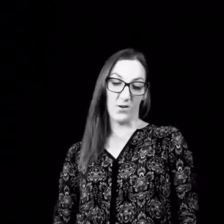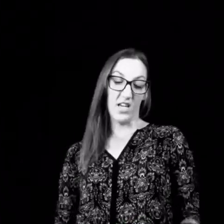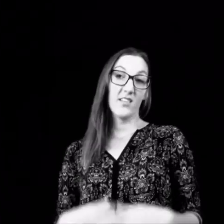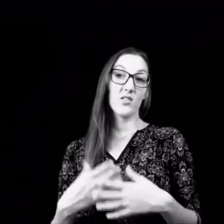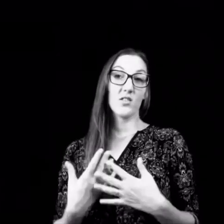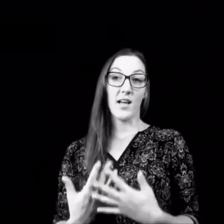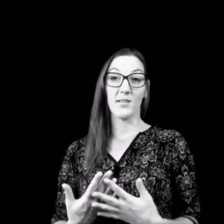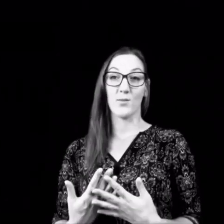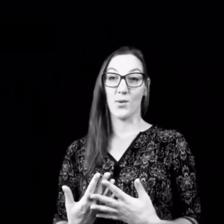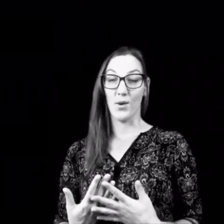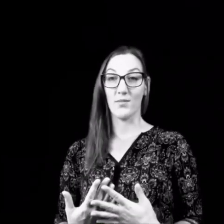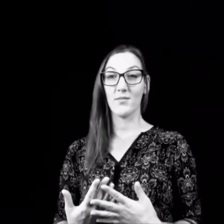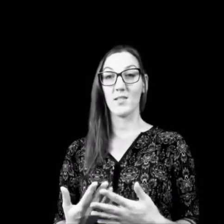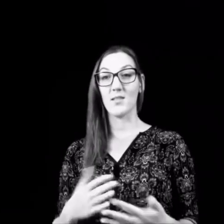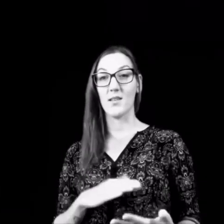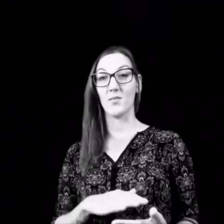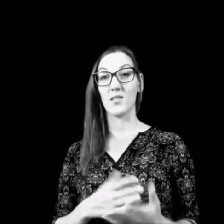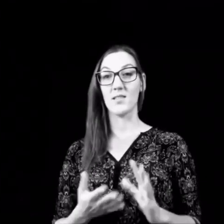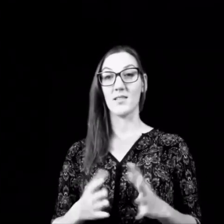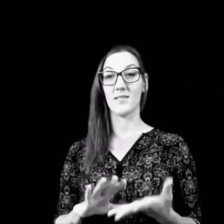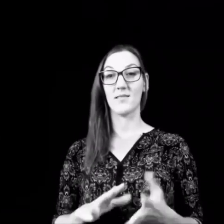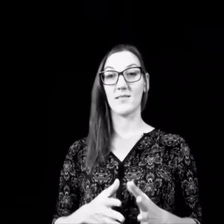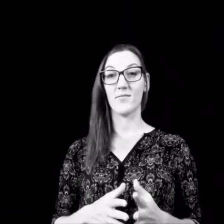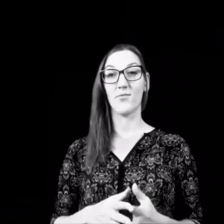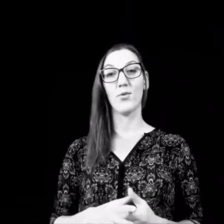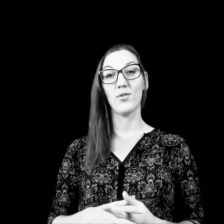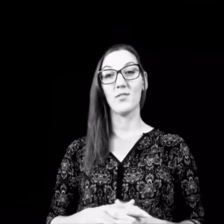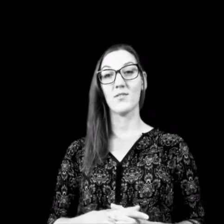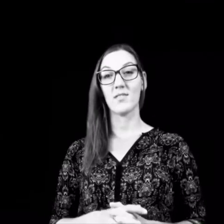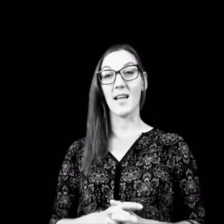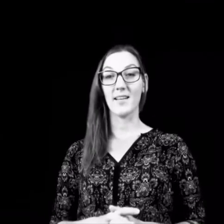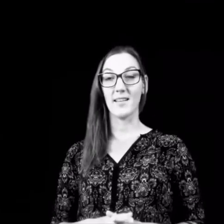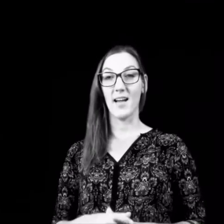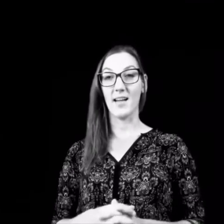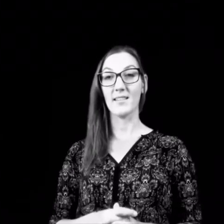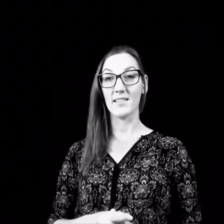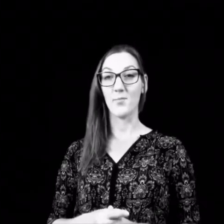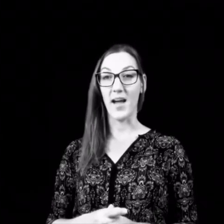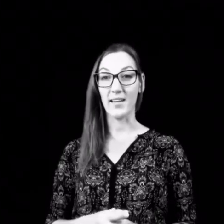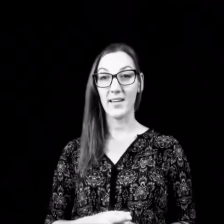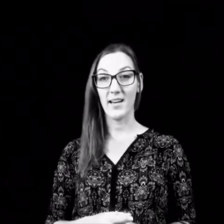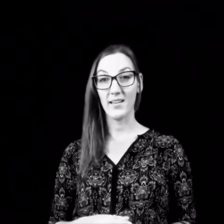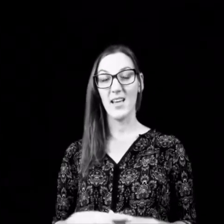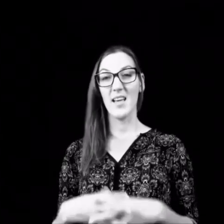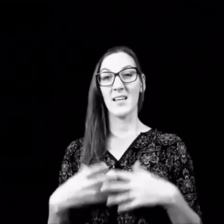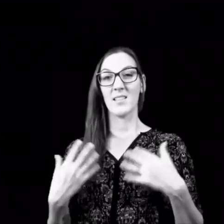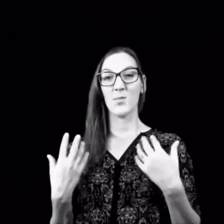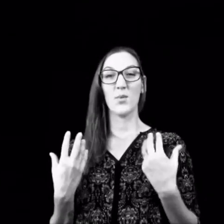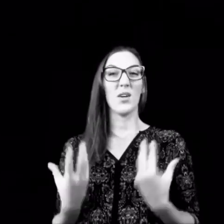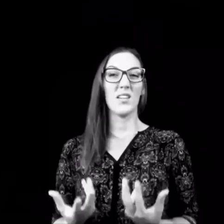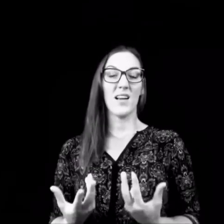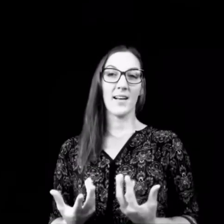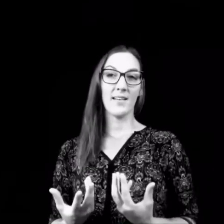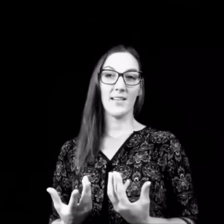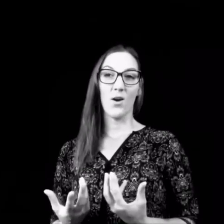Authentisch sein zu können, das ist eben dieses Fühlen, Denken, Handeln im Einklang. Das bedeutet eigentlich auch,